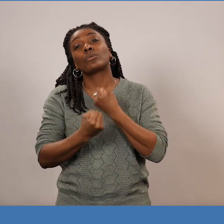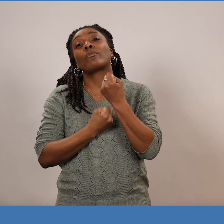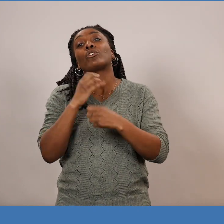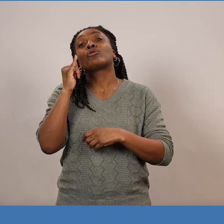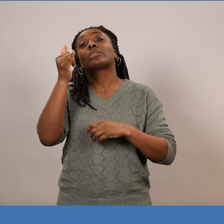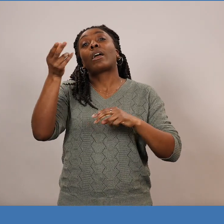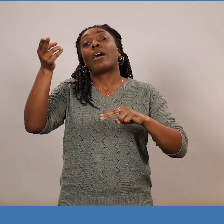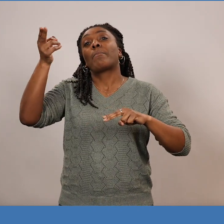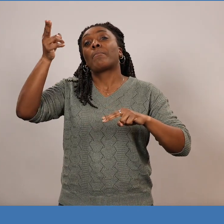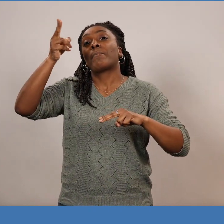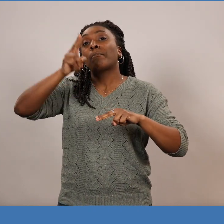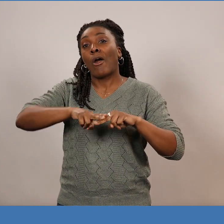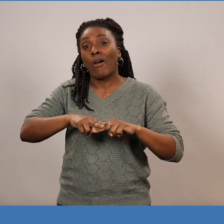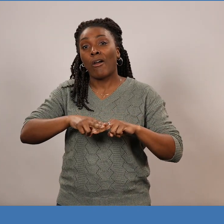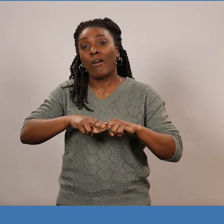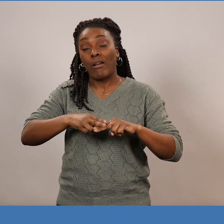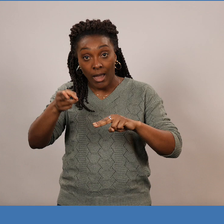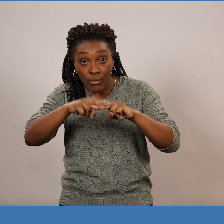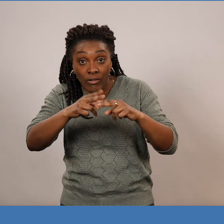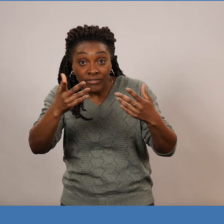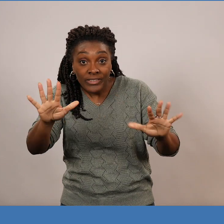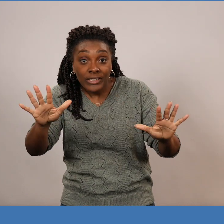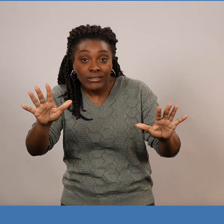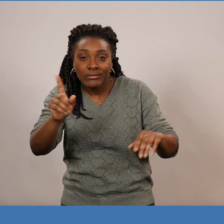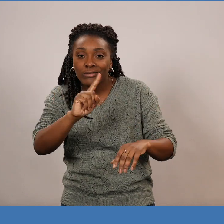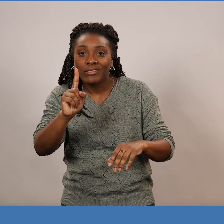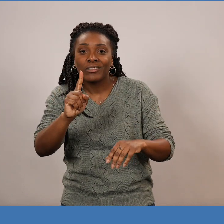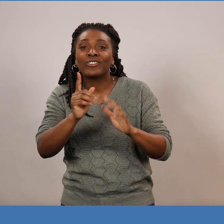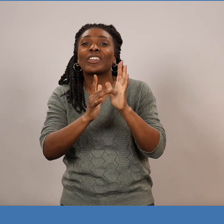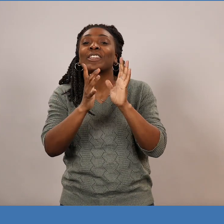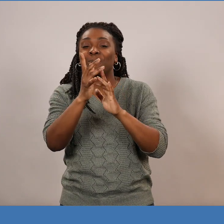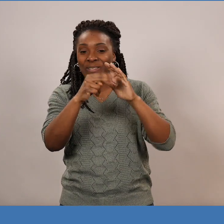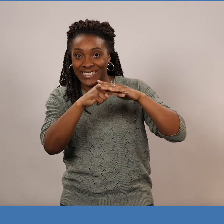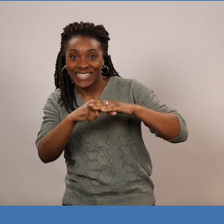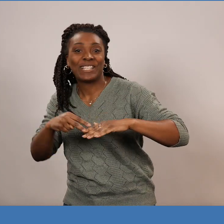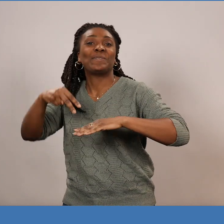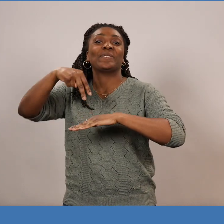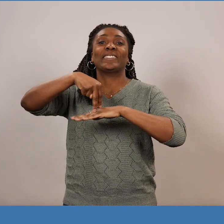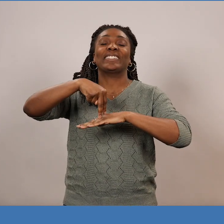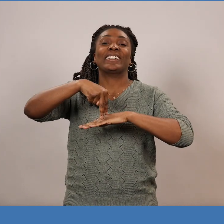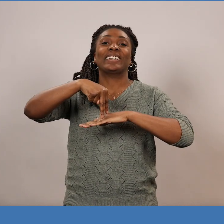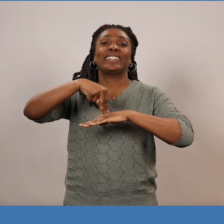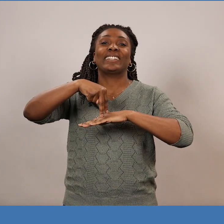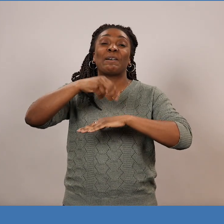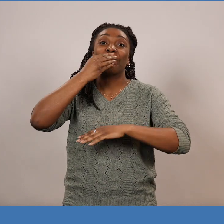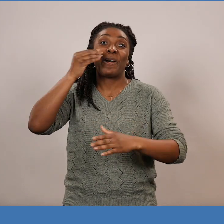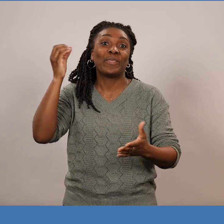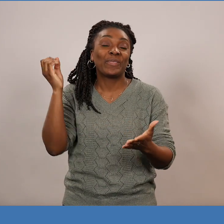et il a connu la mort. Mais pas seulement la mort, mais il a été ressuscité.